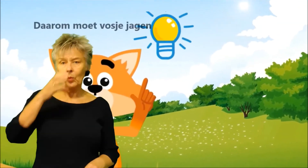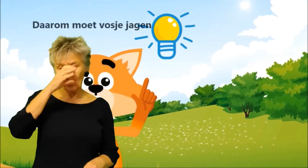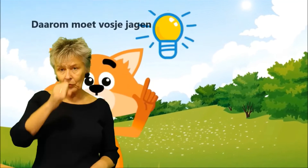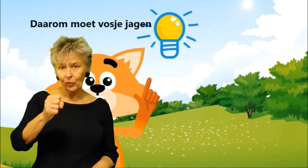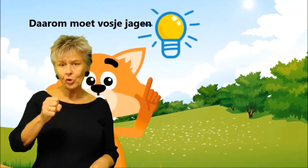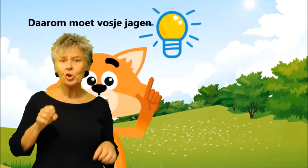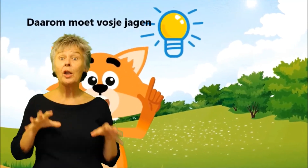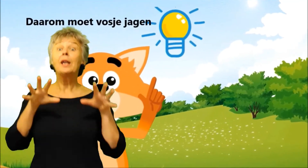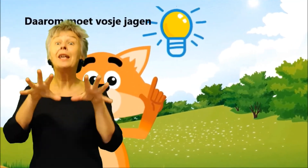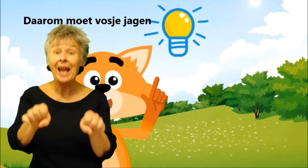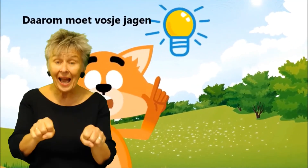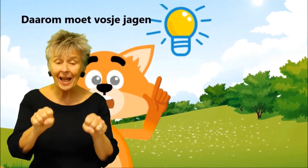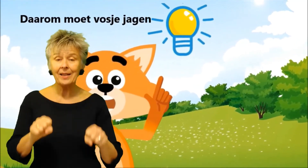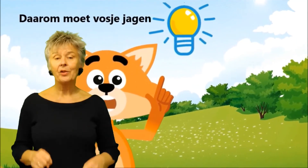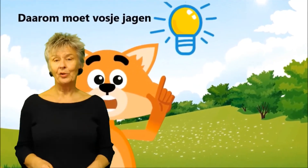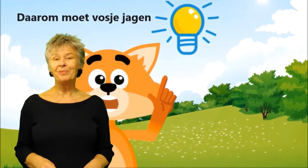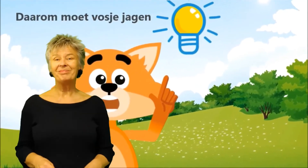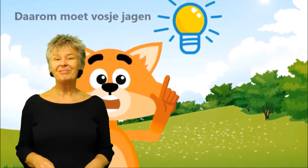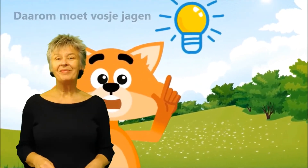Vosje